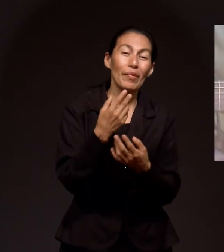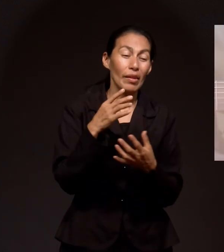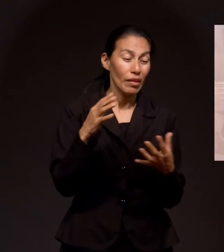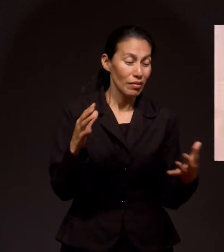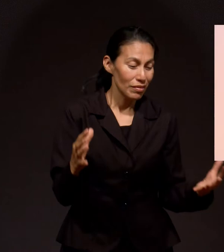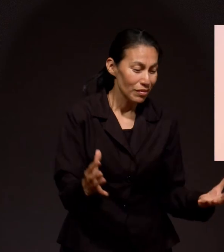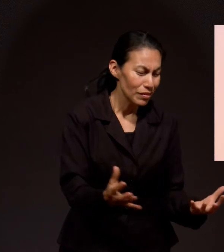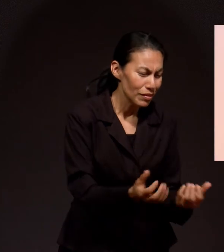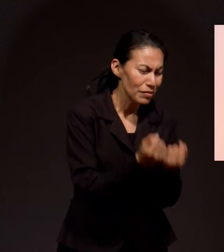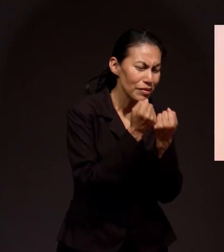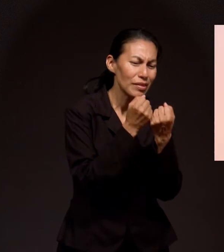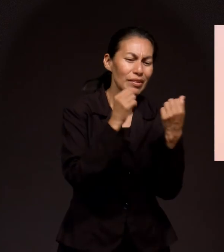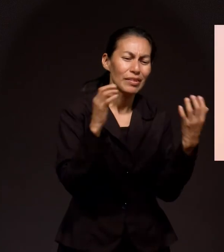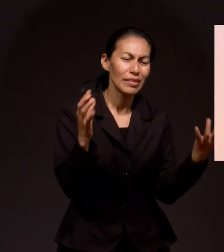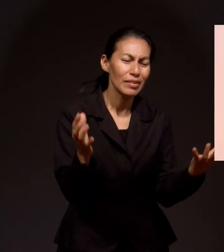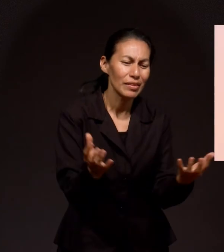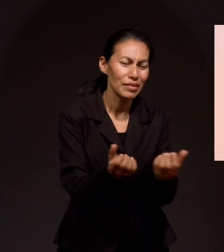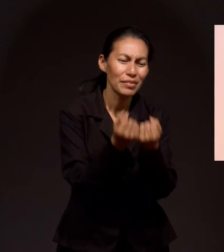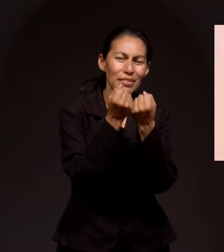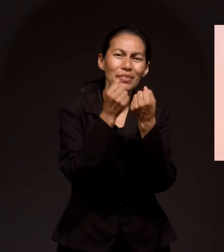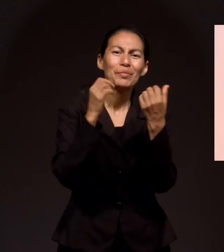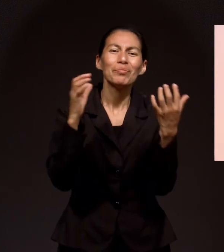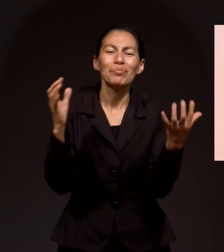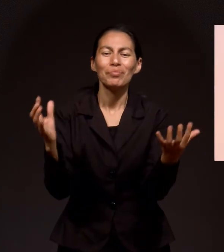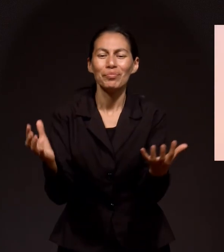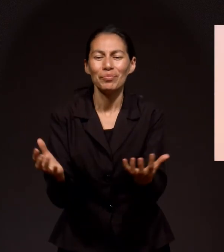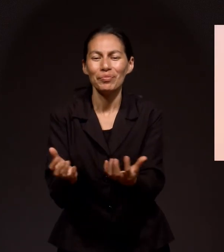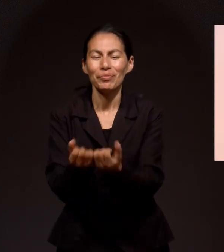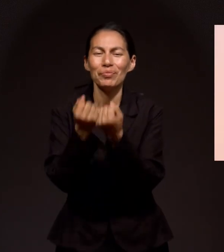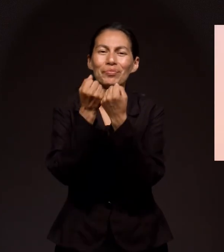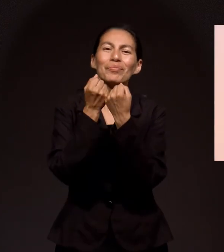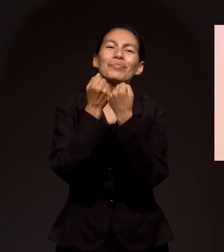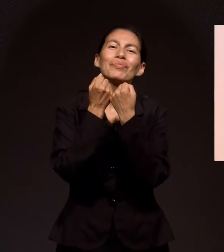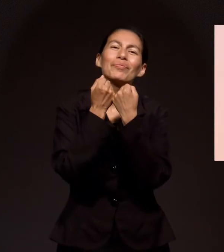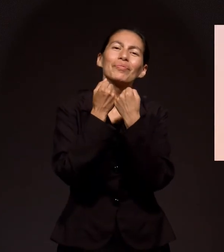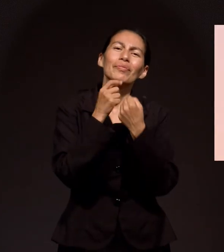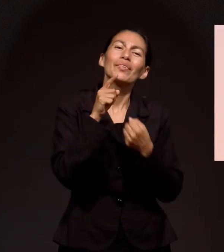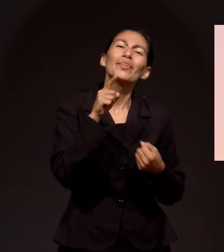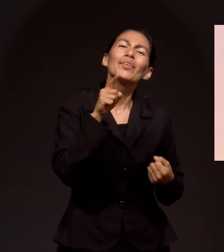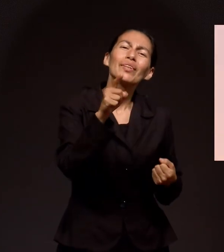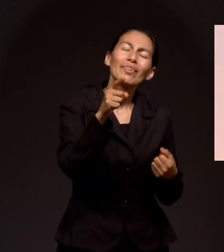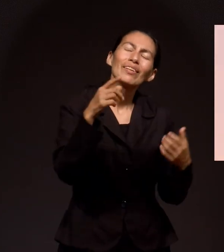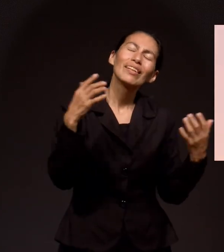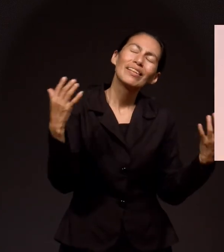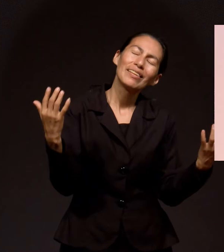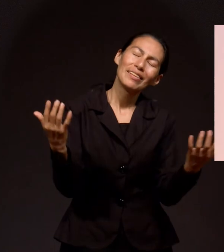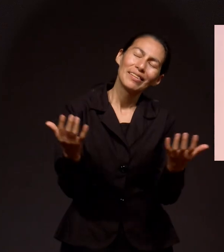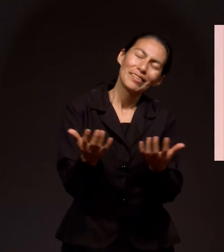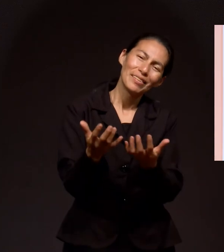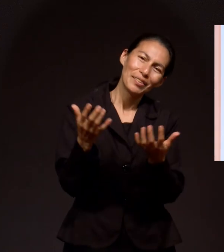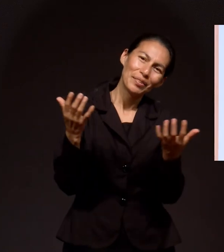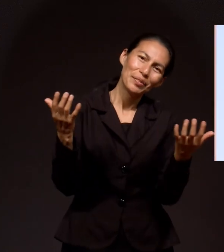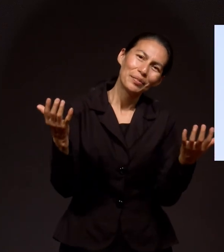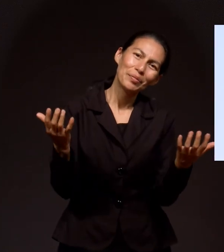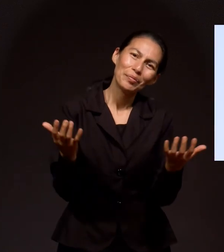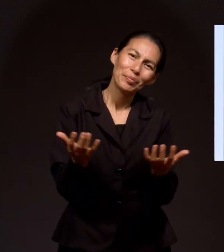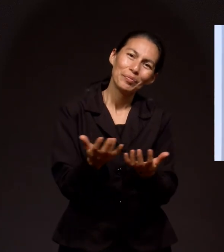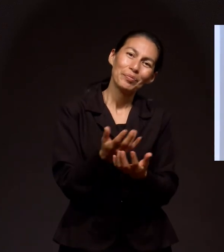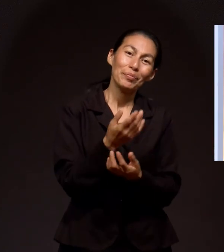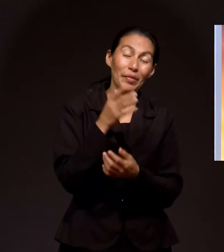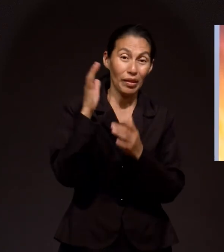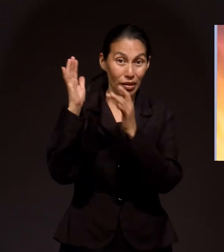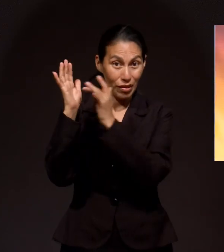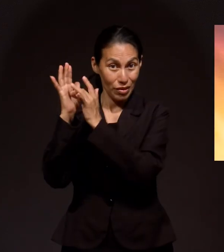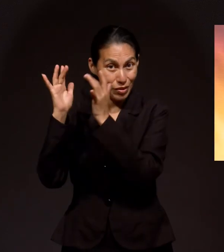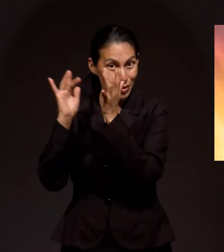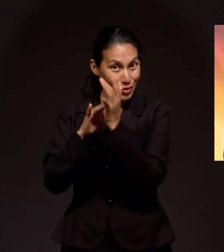Para salvar muchas vidas Si no eres tú quien lo hará